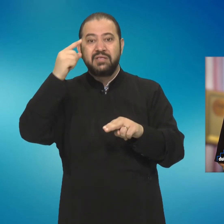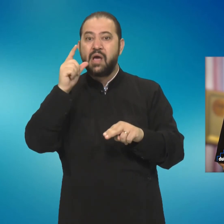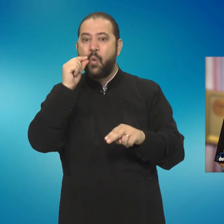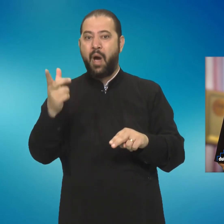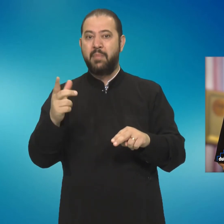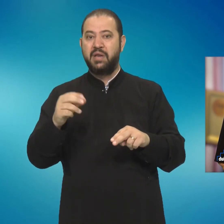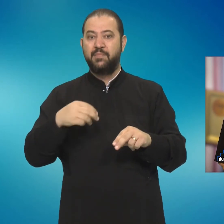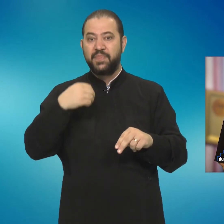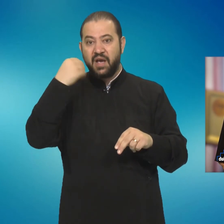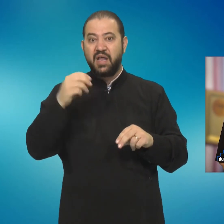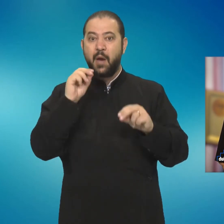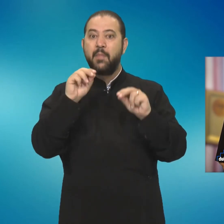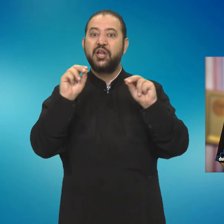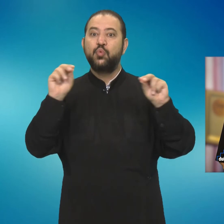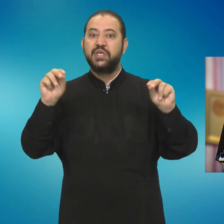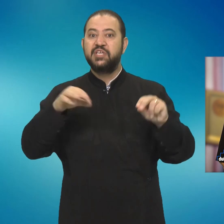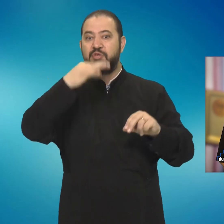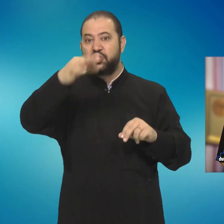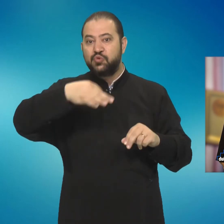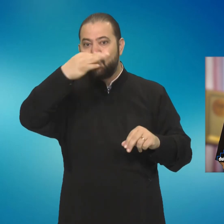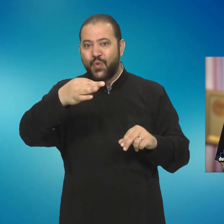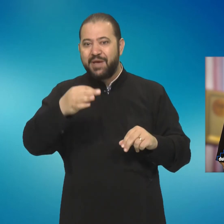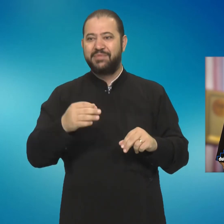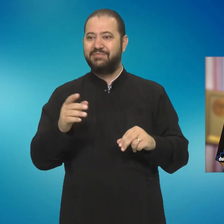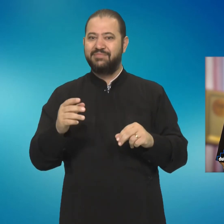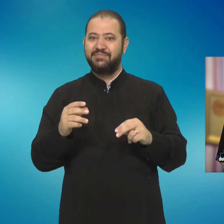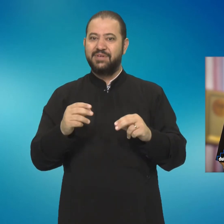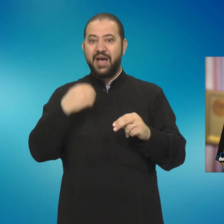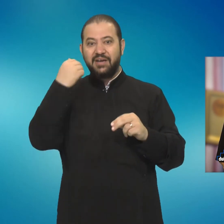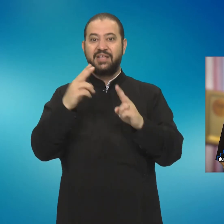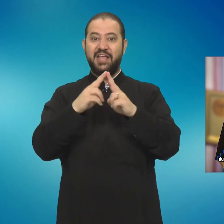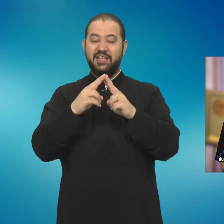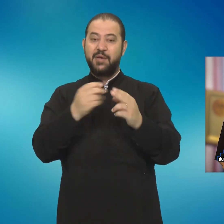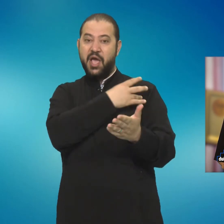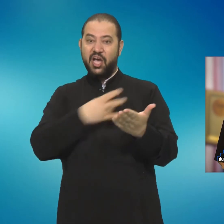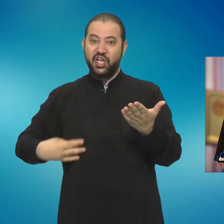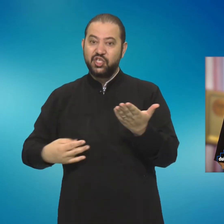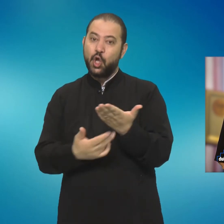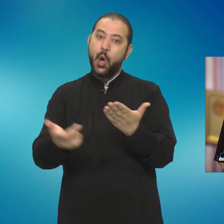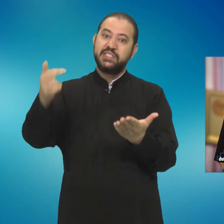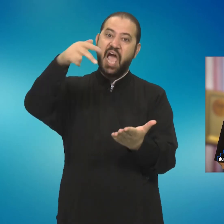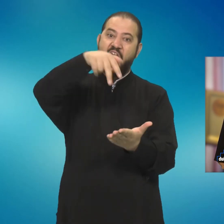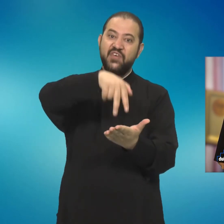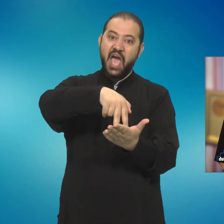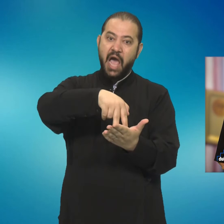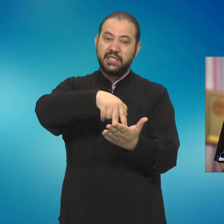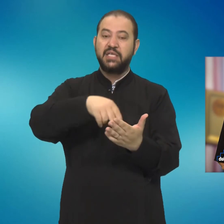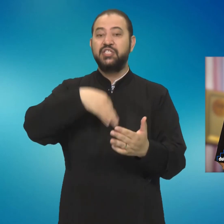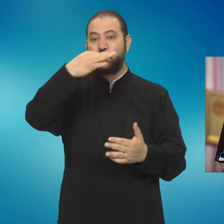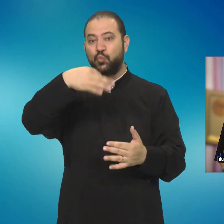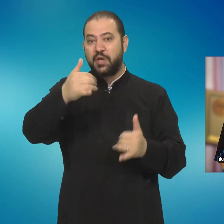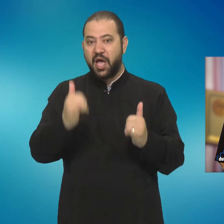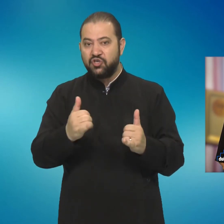cuvintele și le spunem prin salut creștinesc, Hristos a înviat, spunem aceasta și pentru că din